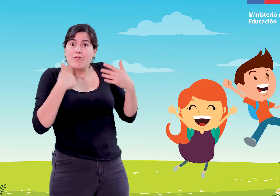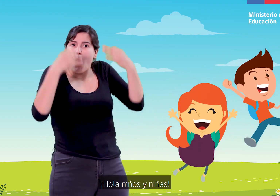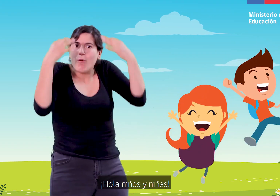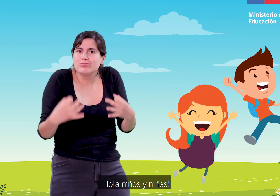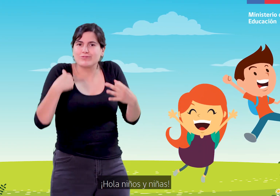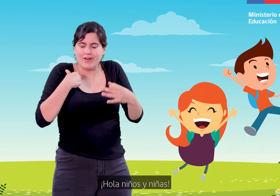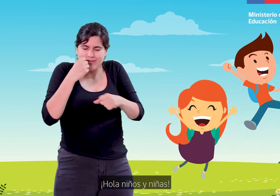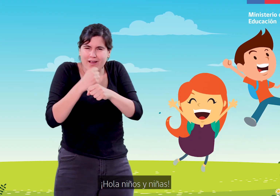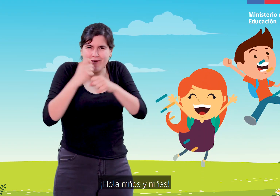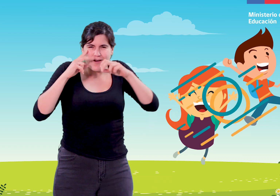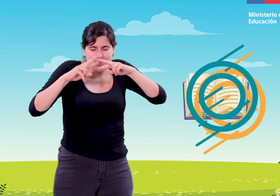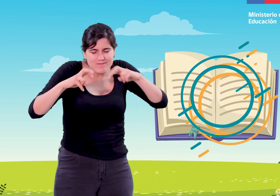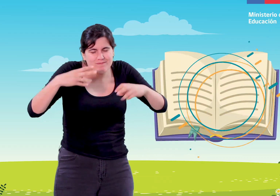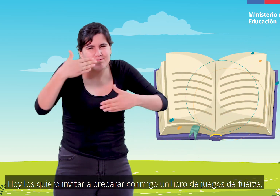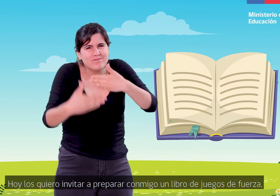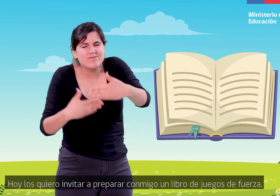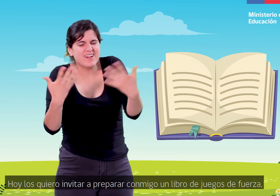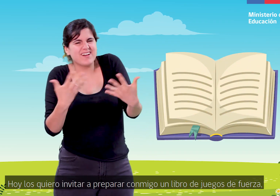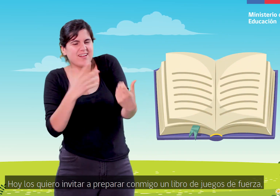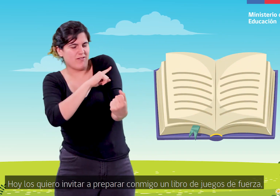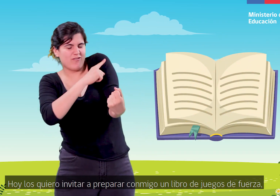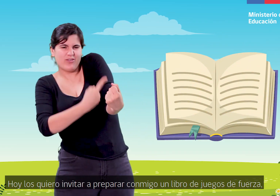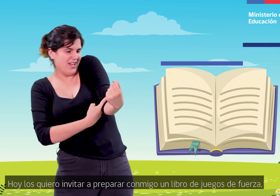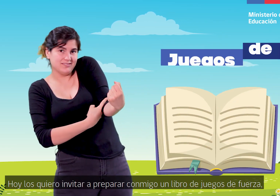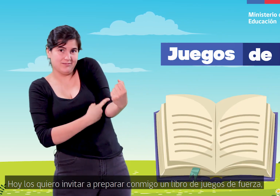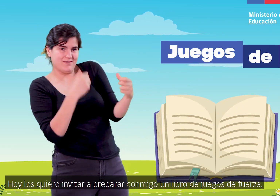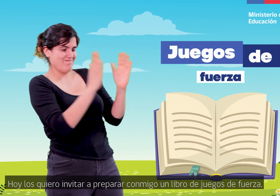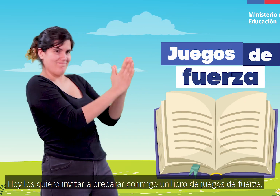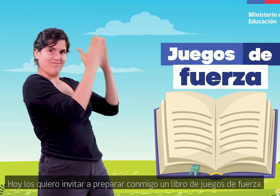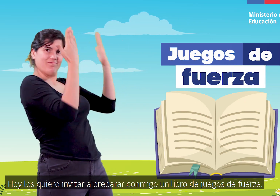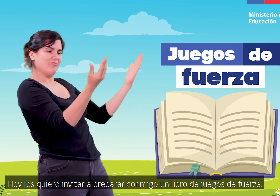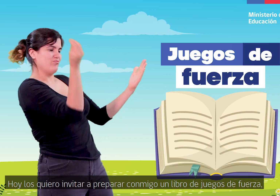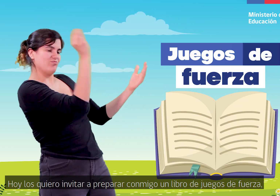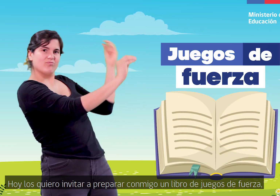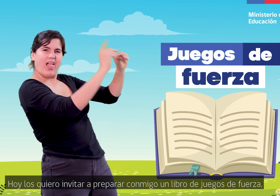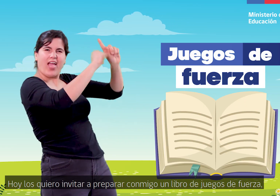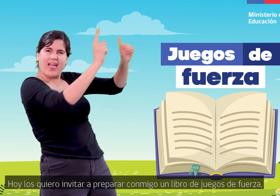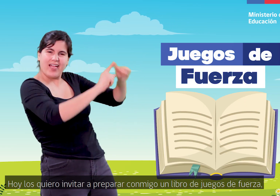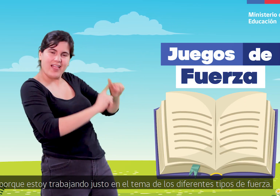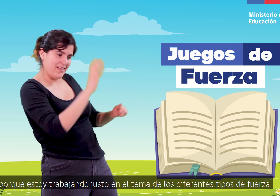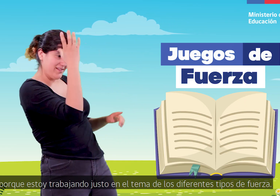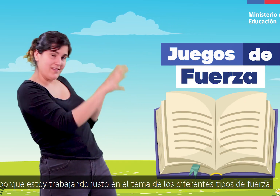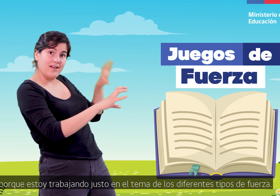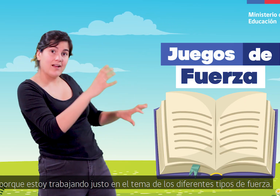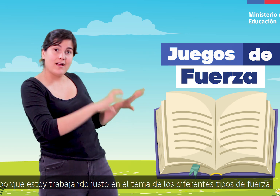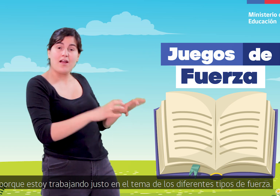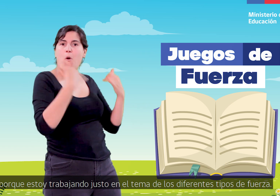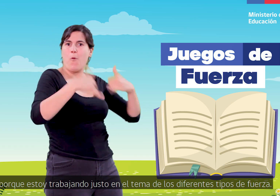Hola niños y niñas, hoy los quiero invitar a preparar conmigo un libro de juegos de fuerza, porque estoy trabajando justo